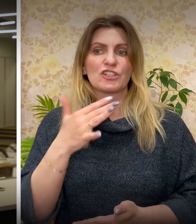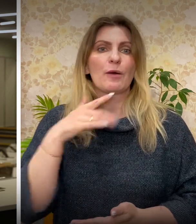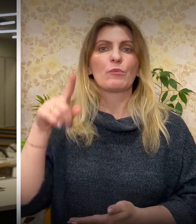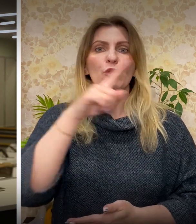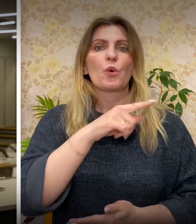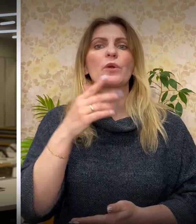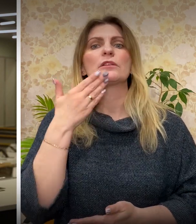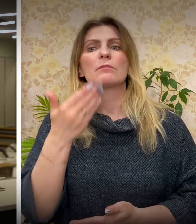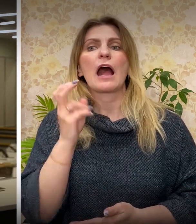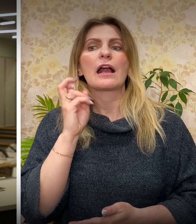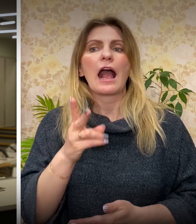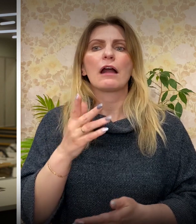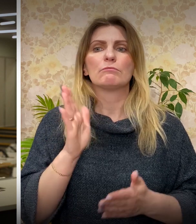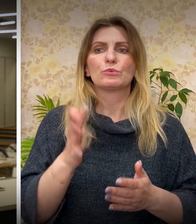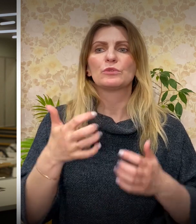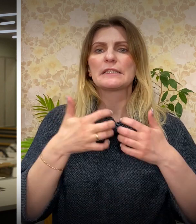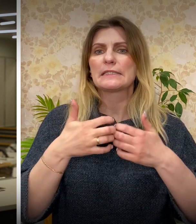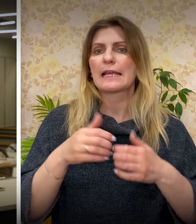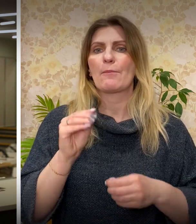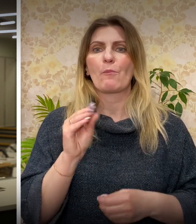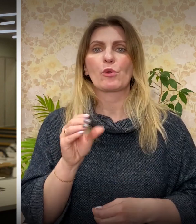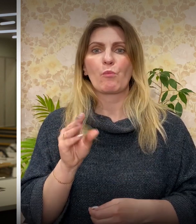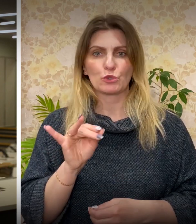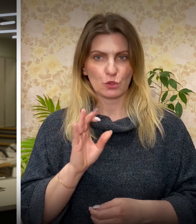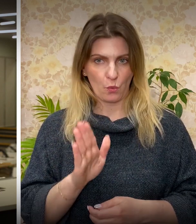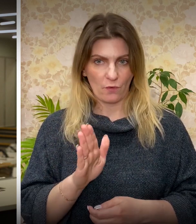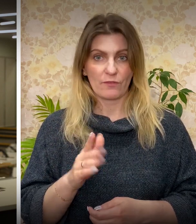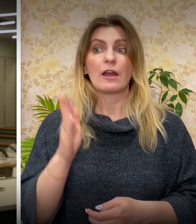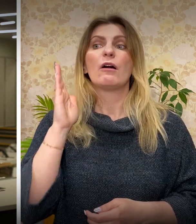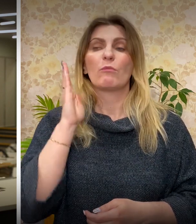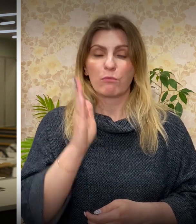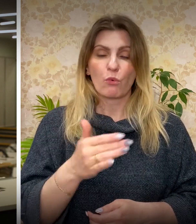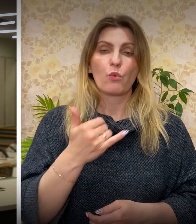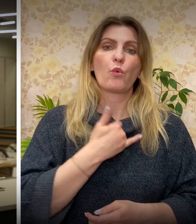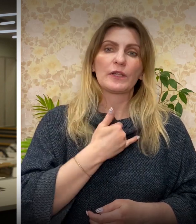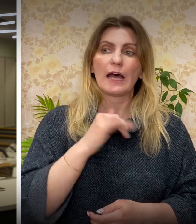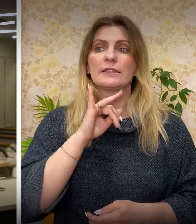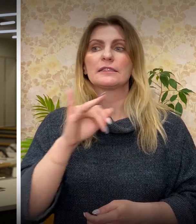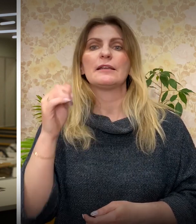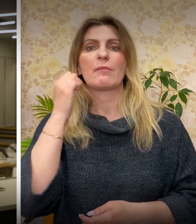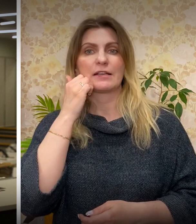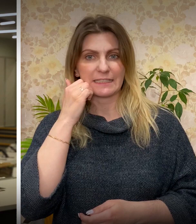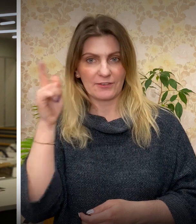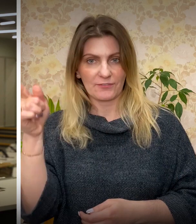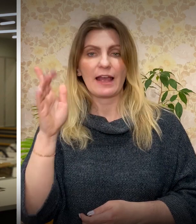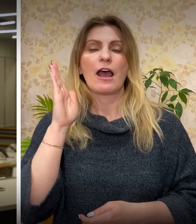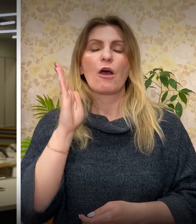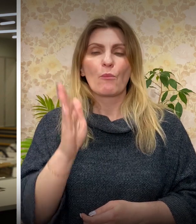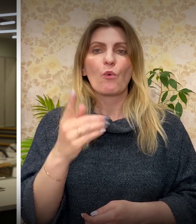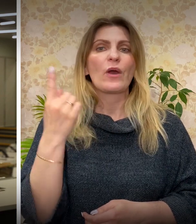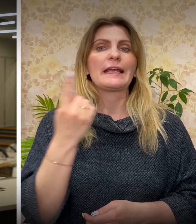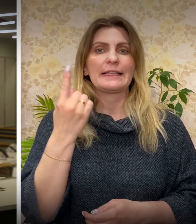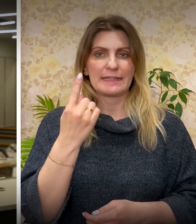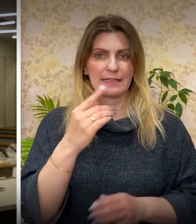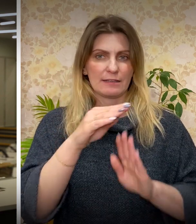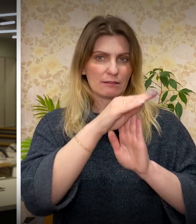пропусков. Действительно, программисты у нас, так же и в Москве, готовят единую цифровую платформу. Она будет